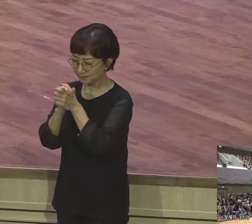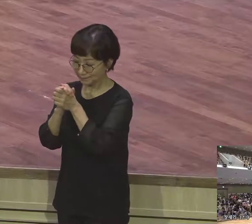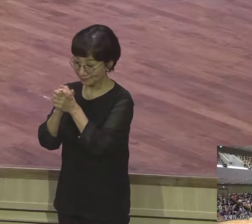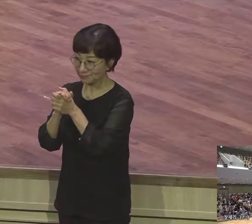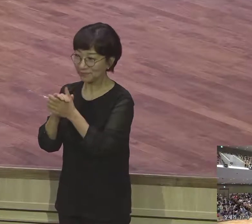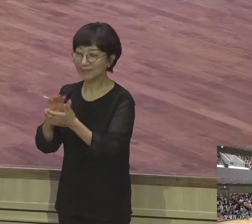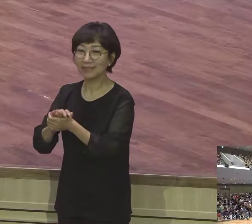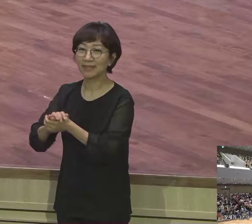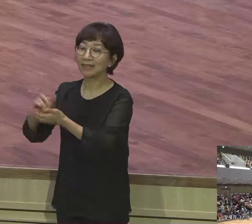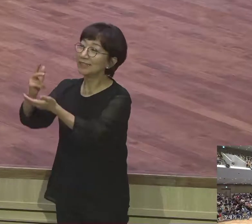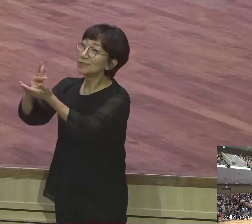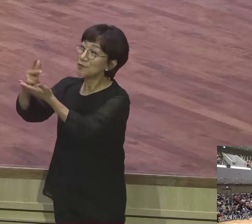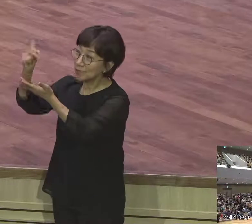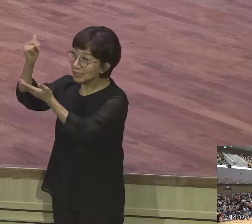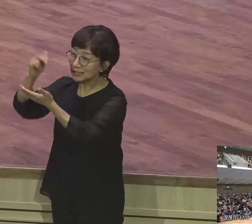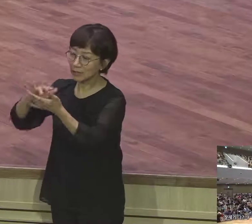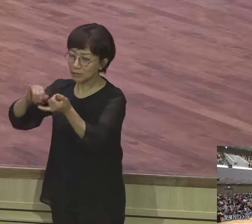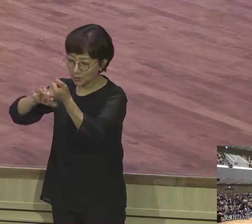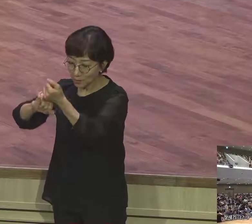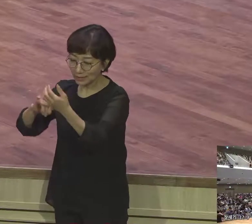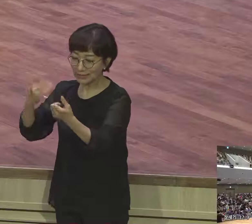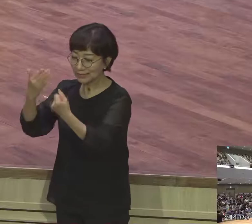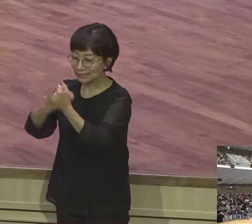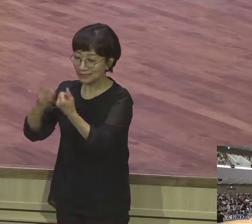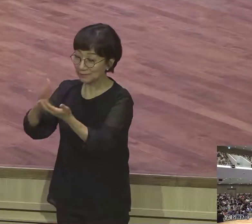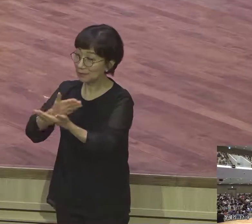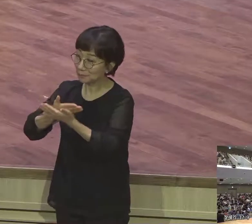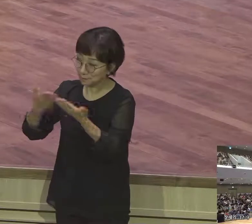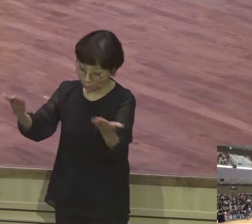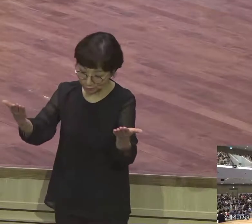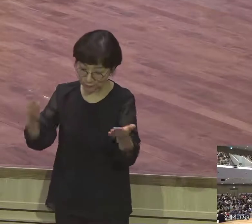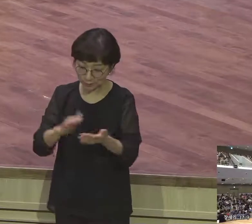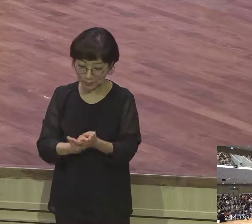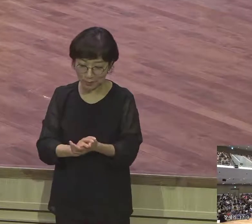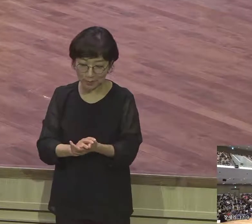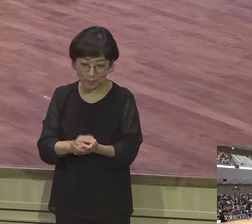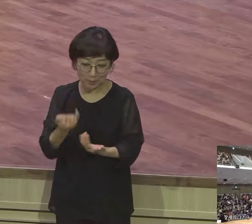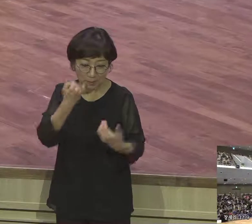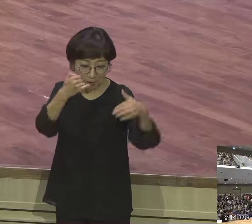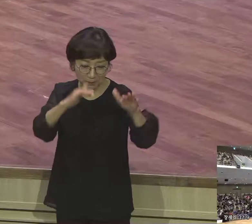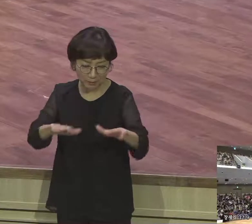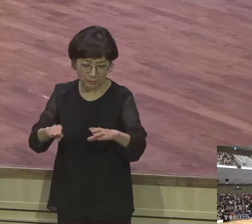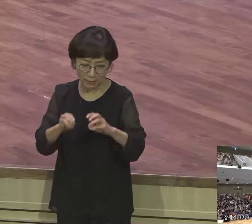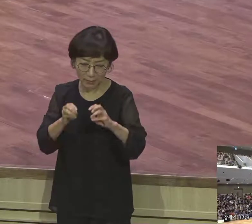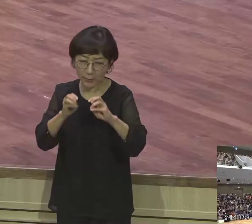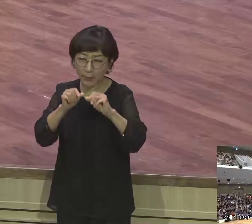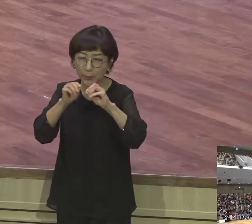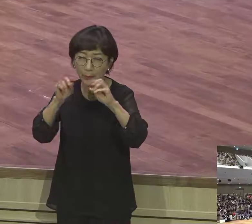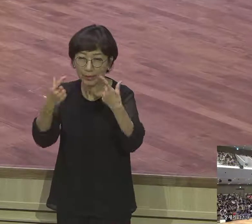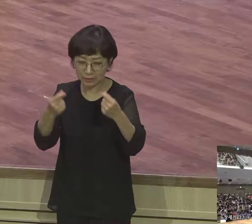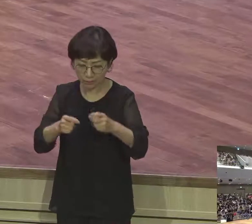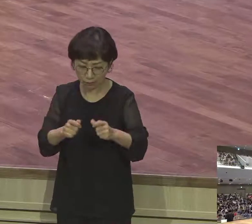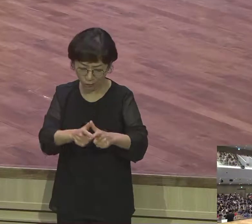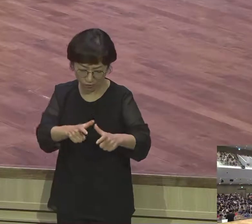은혜를 베풀어 너시로 바다에 셀 수 없는 모래와 같이 많게 하리라 하셨나이다 자 얼핏 보면 야곱이